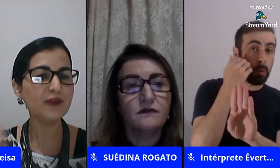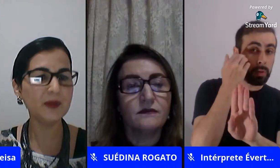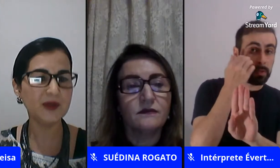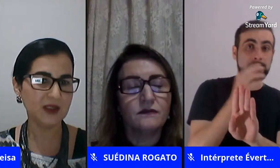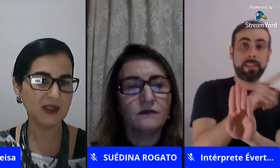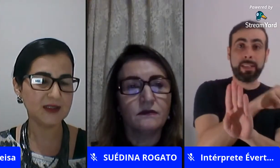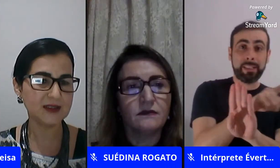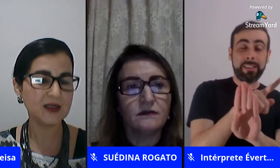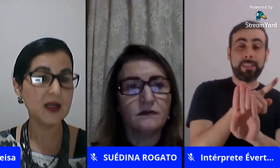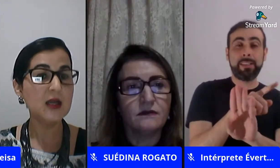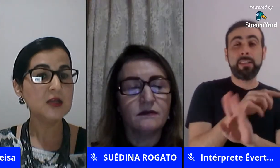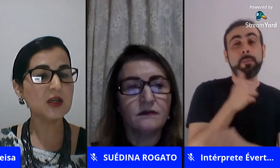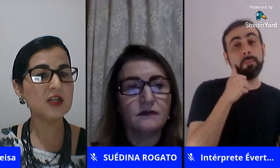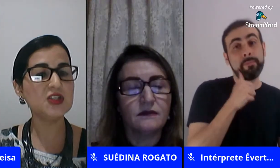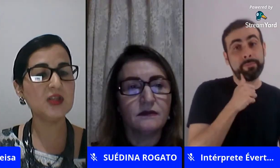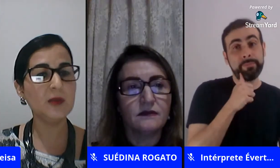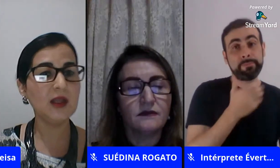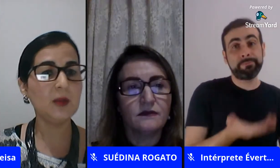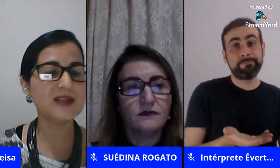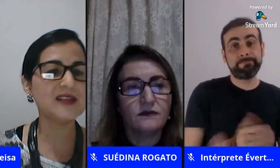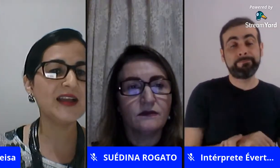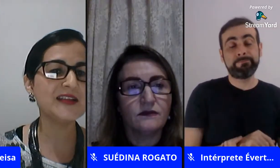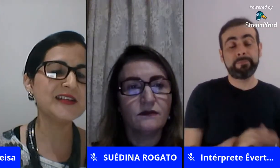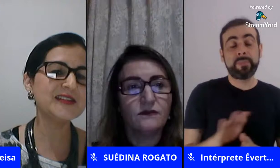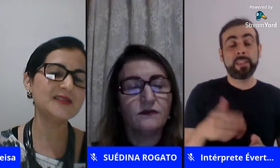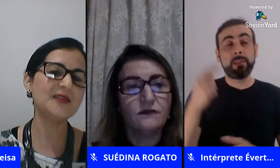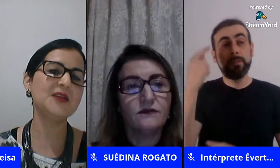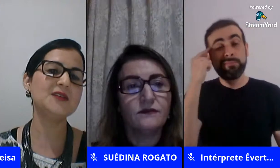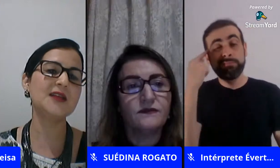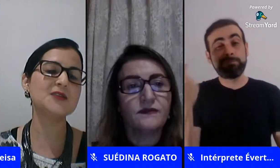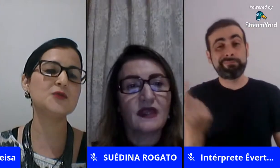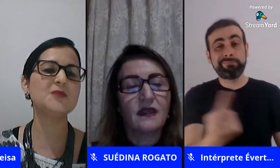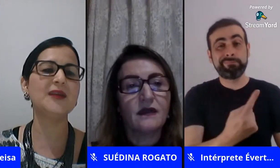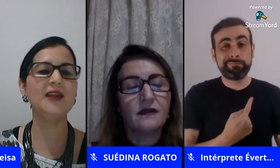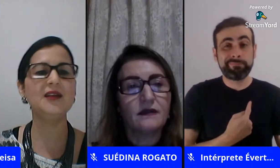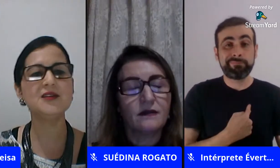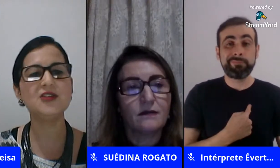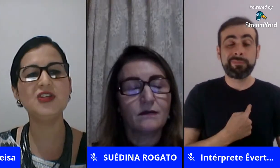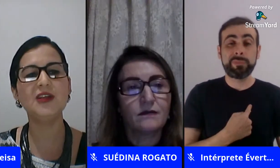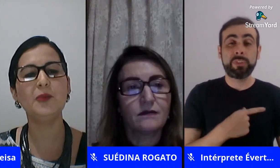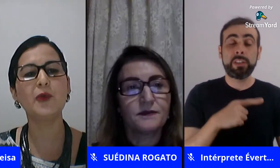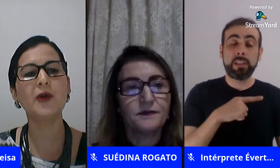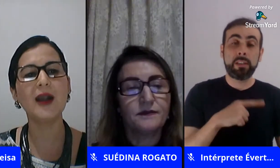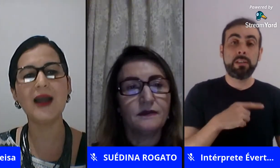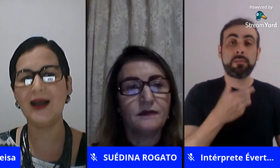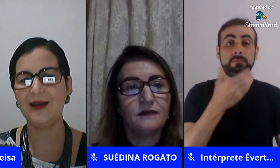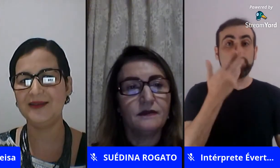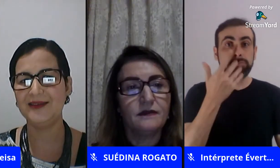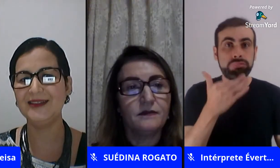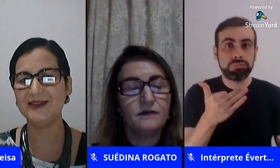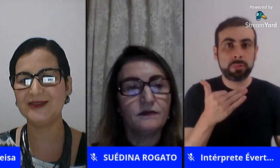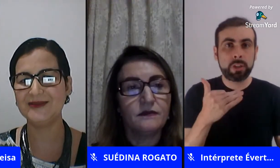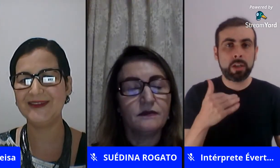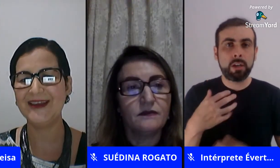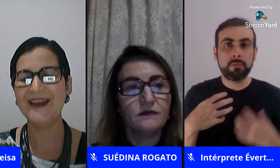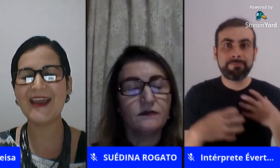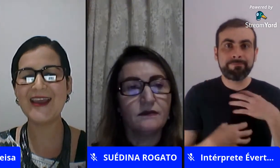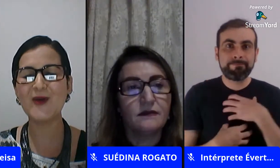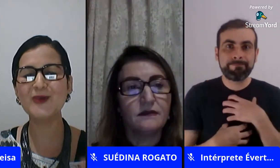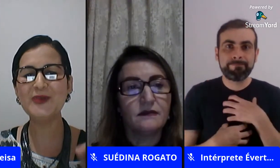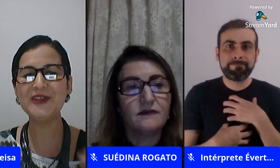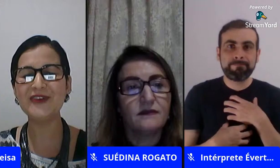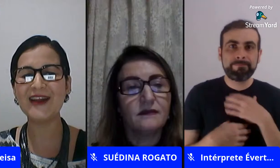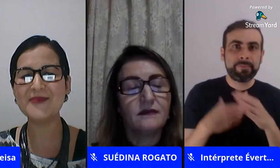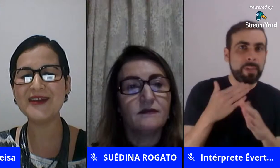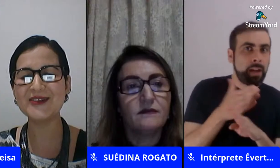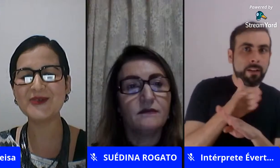né a gente está formando crianças só que a gente também tem que pensar que as crianças também têm as suas maneiras de burlar isso que